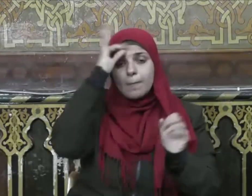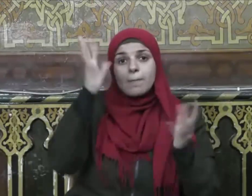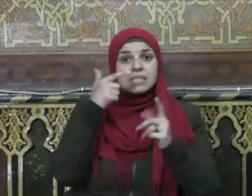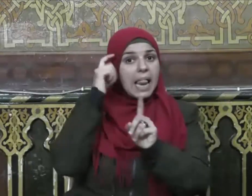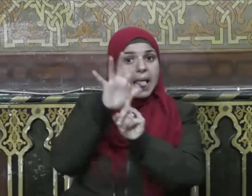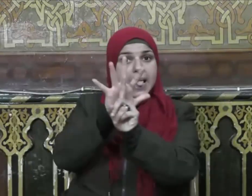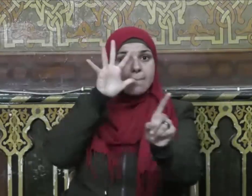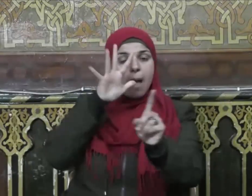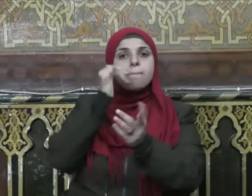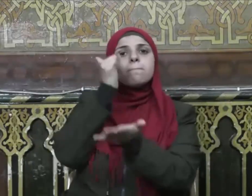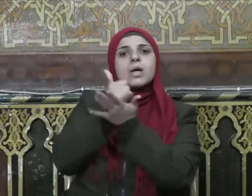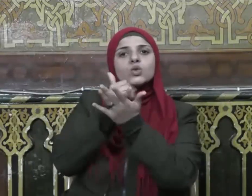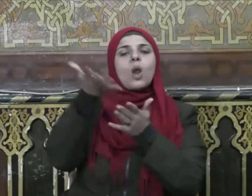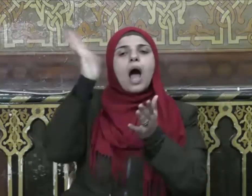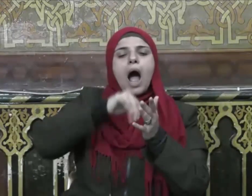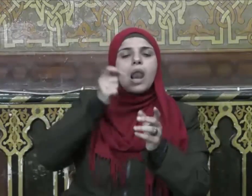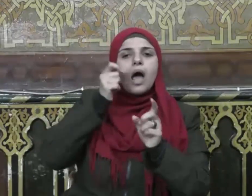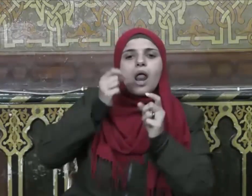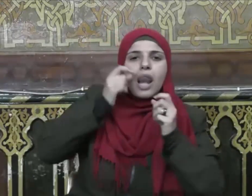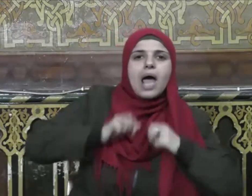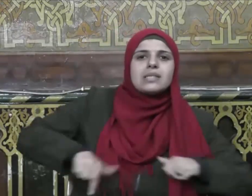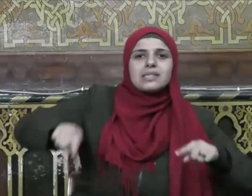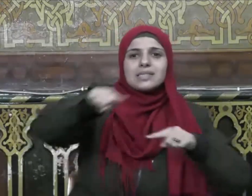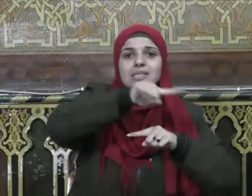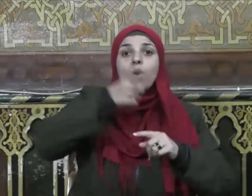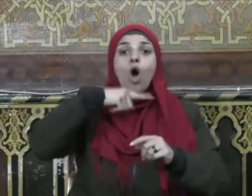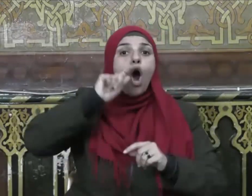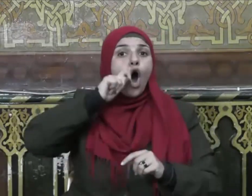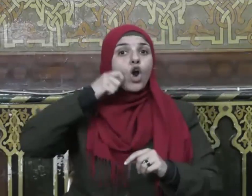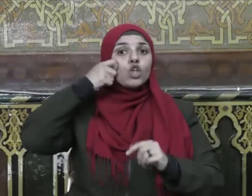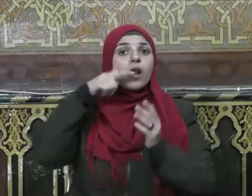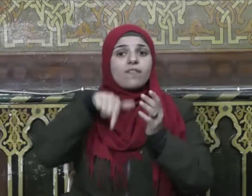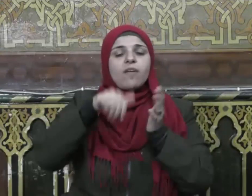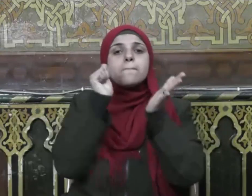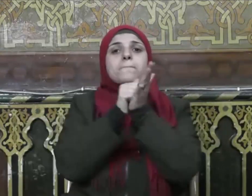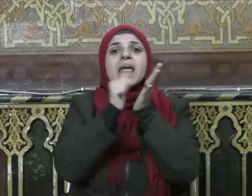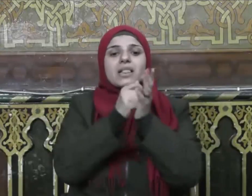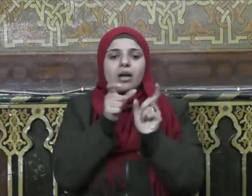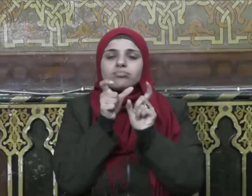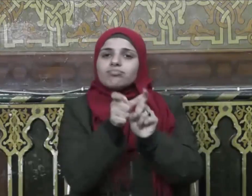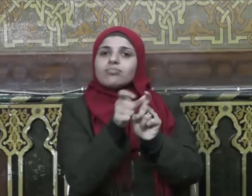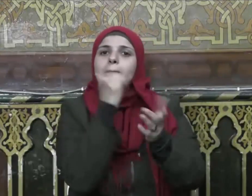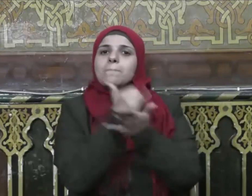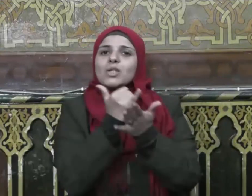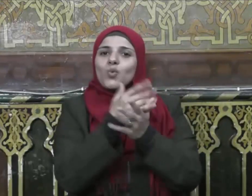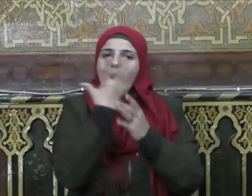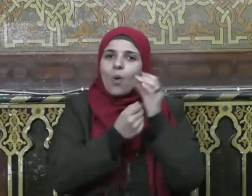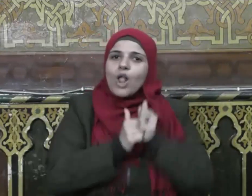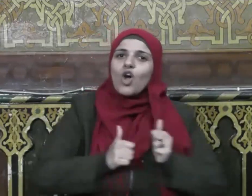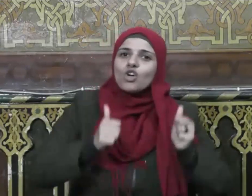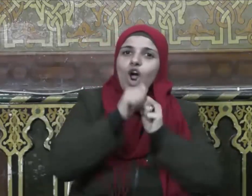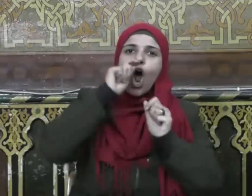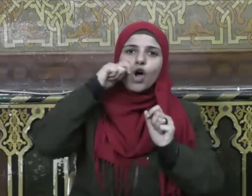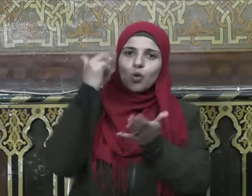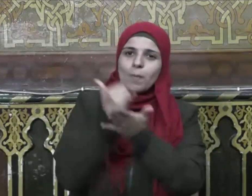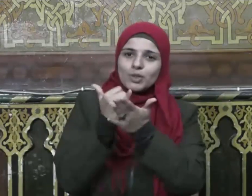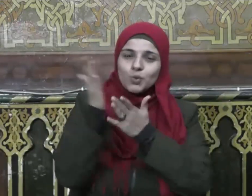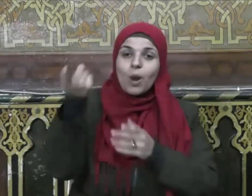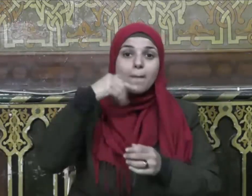راع ومسؤول عن رعيته والرجل راع في أهله وهو مسؤول عن رعيته والمرأة